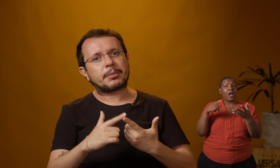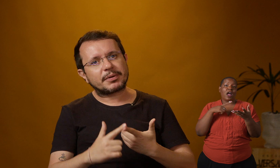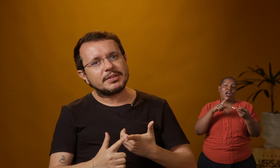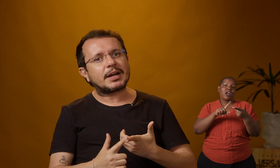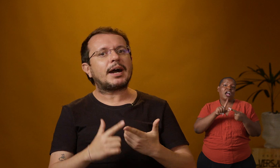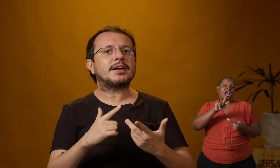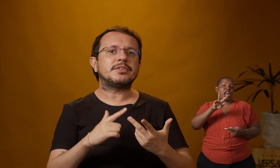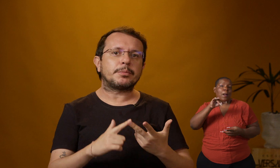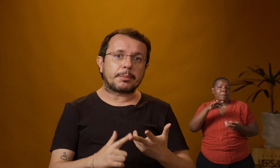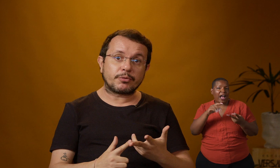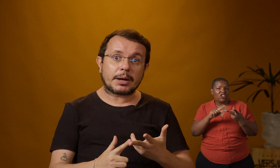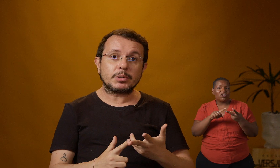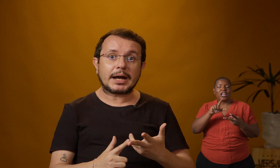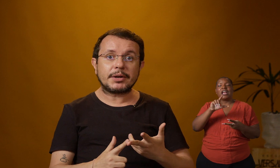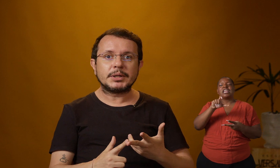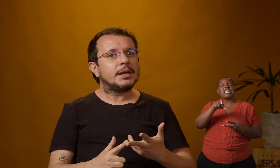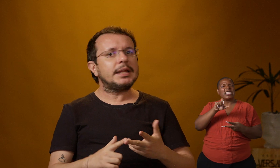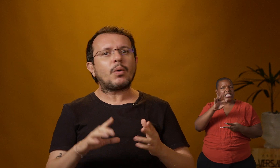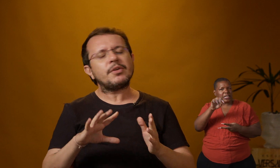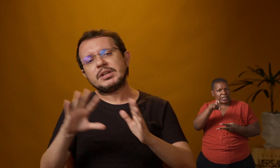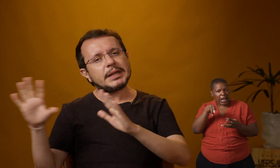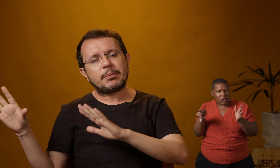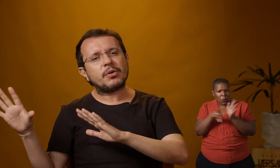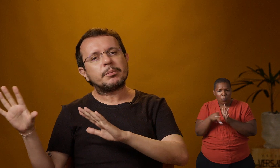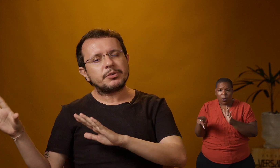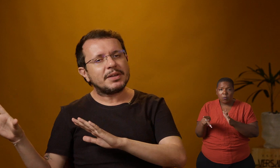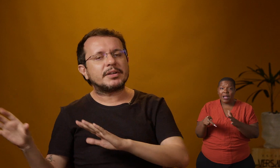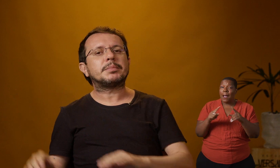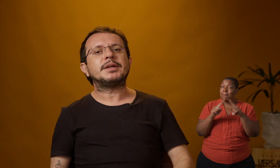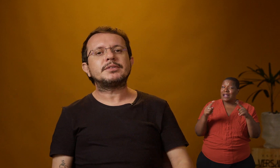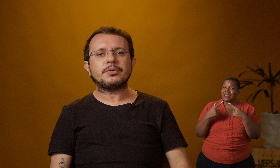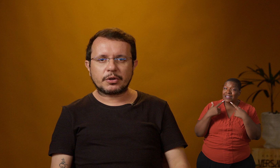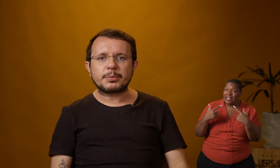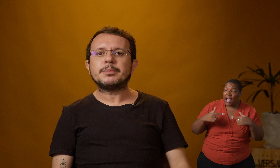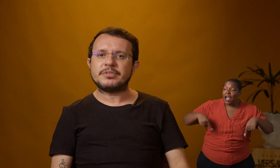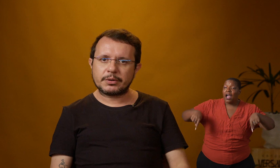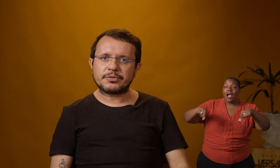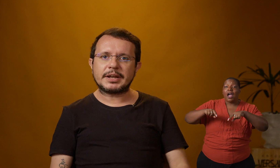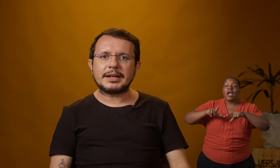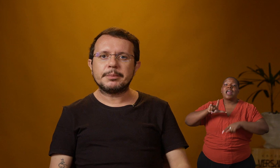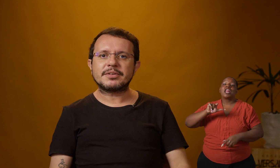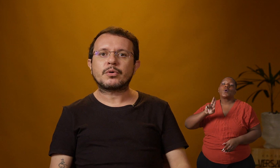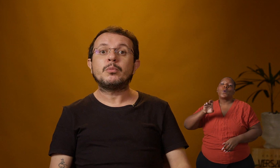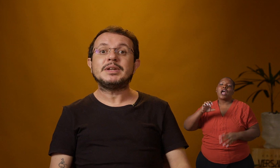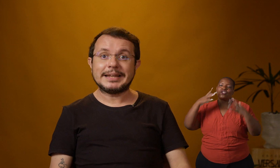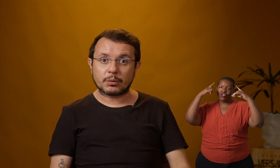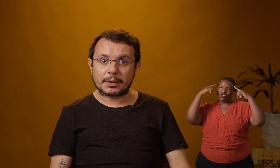a sua própria sintaxe, seu próprio vocabulário. Linguagem é uma coisa muito mais ampla. Então, nós podemos sim considerar Libras como língua.